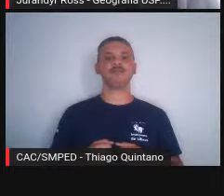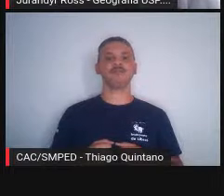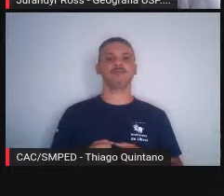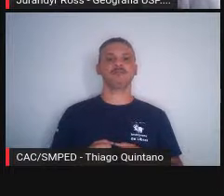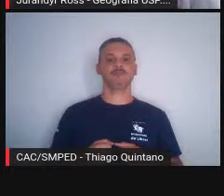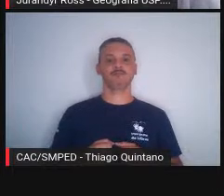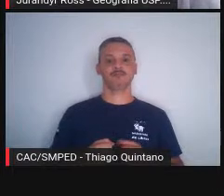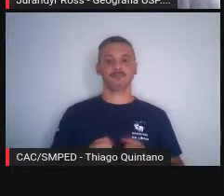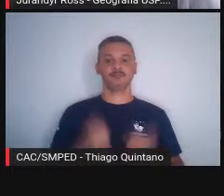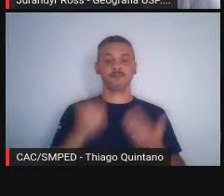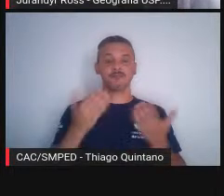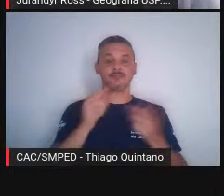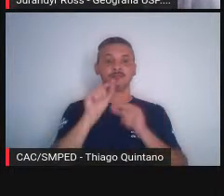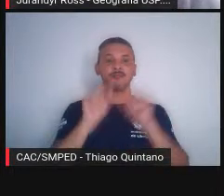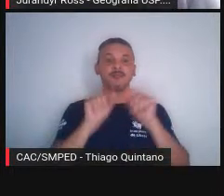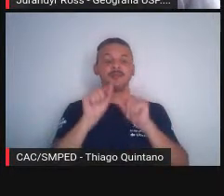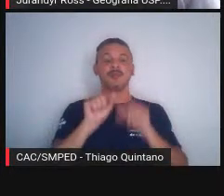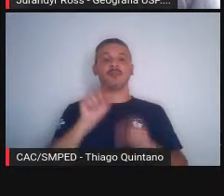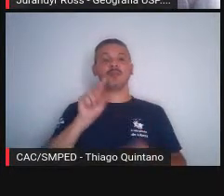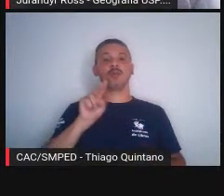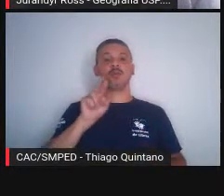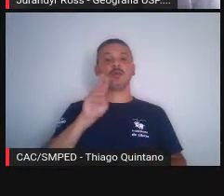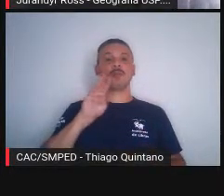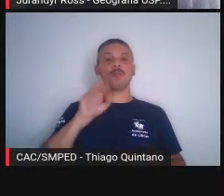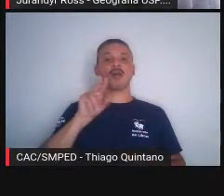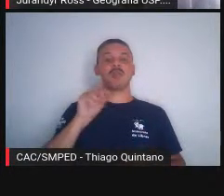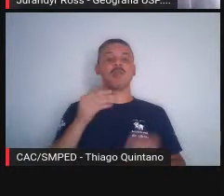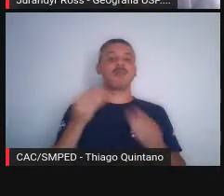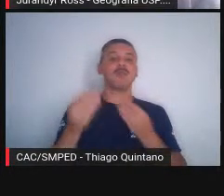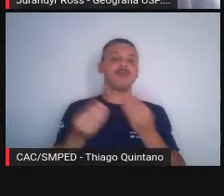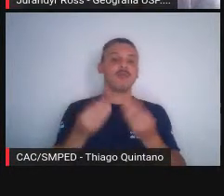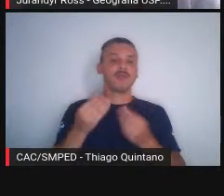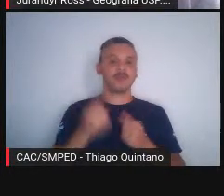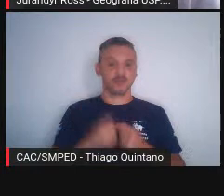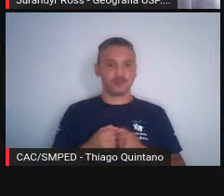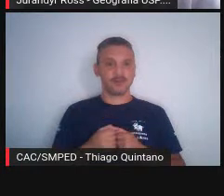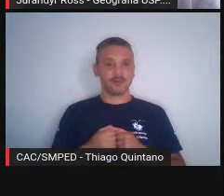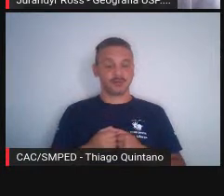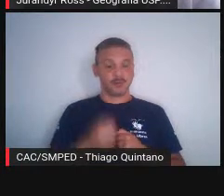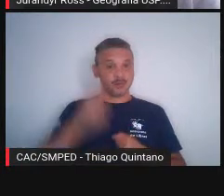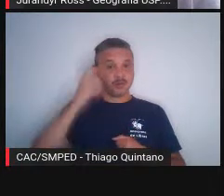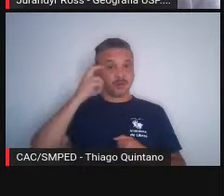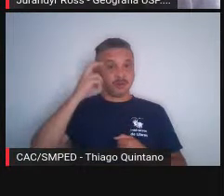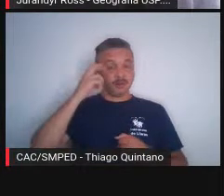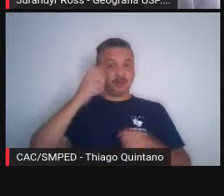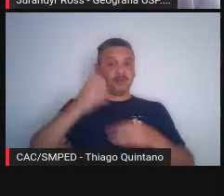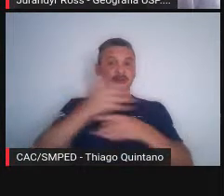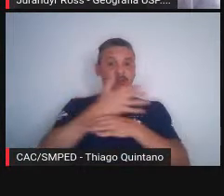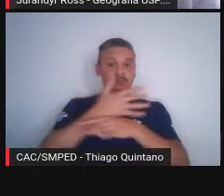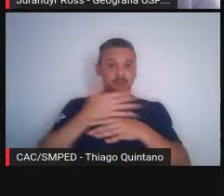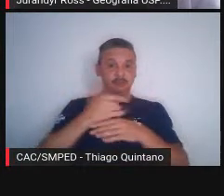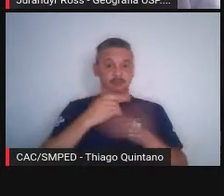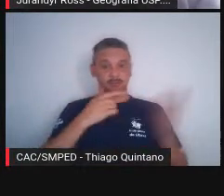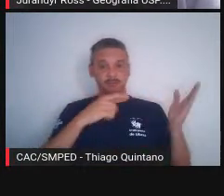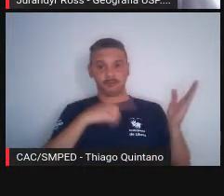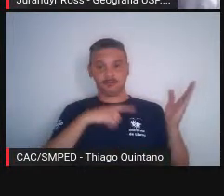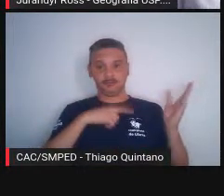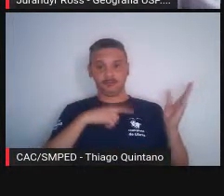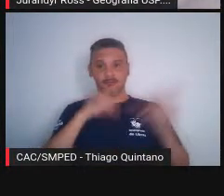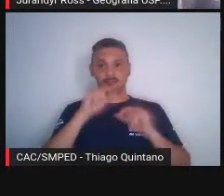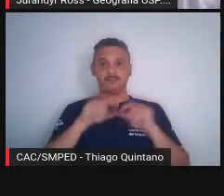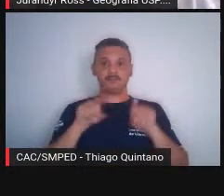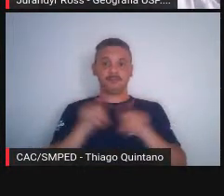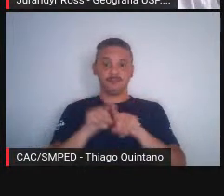a paisagem urbana, a paisagem cultural, a paisagem cultural da cidade do seu entorno, do Pigo do Jaraguá do seu entorno, é